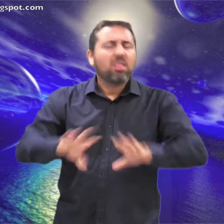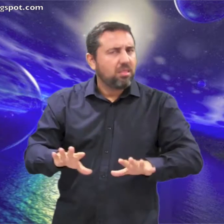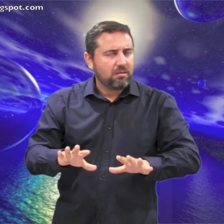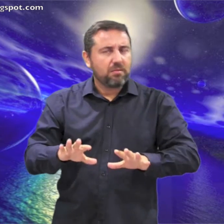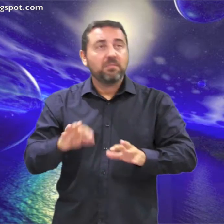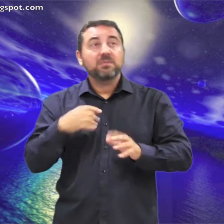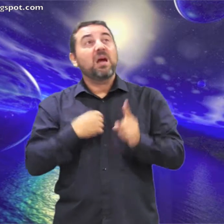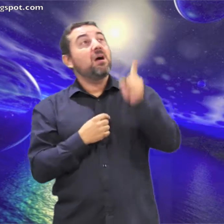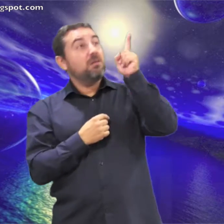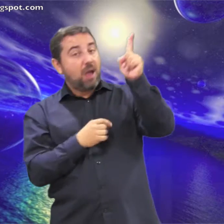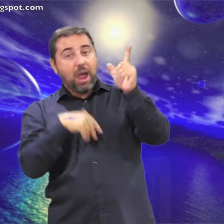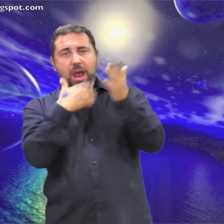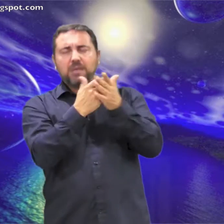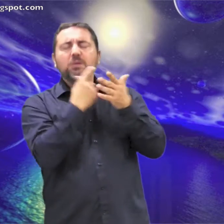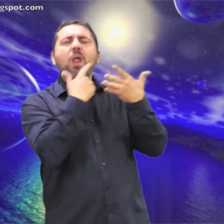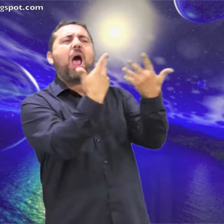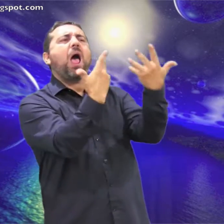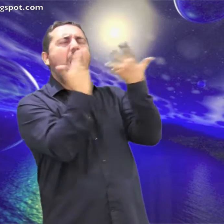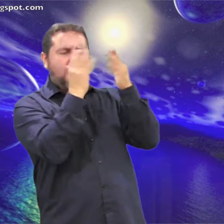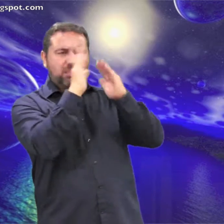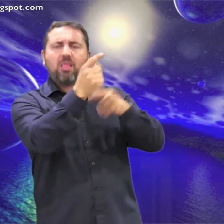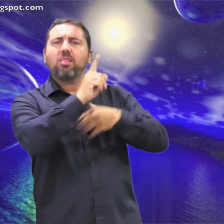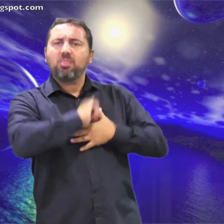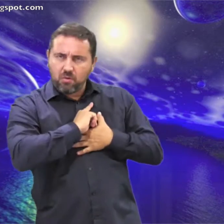No desiste hasta que el Altísimo lo atiende.